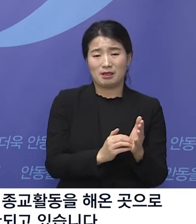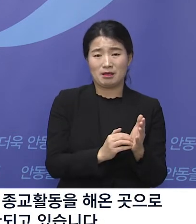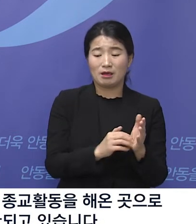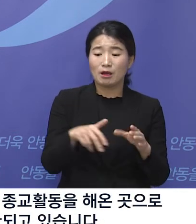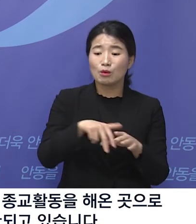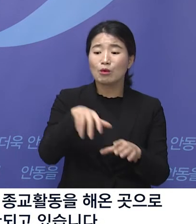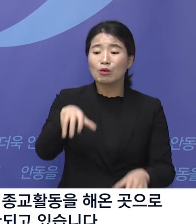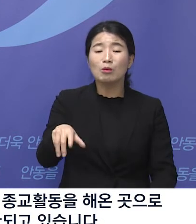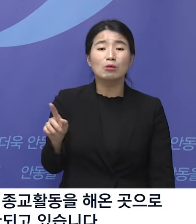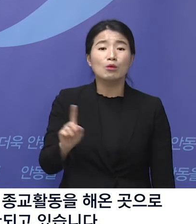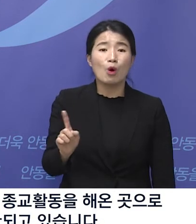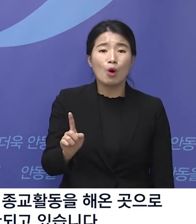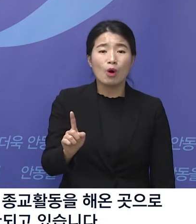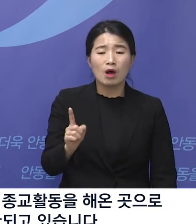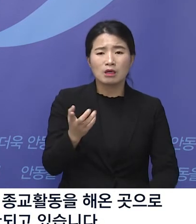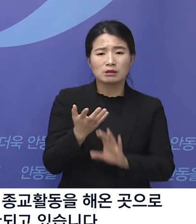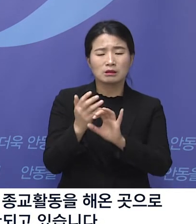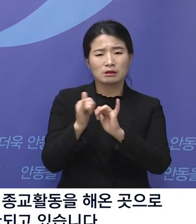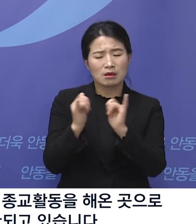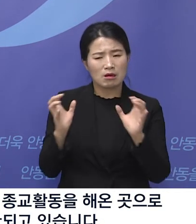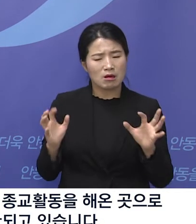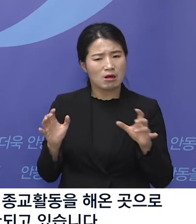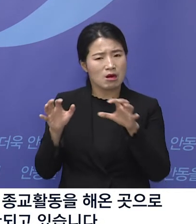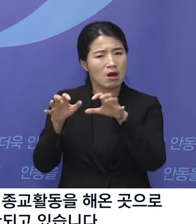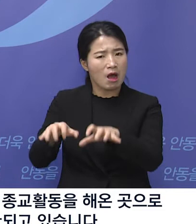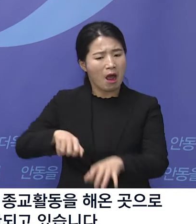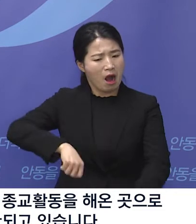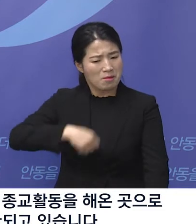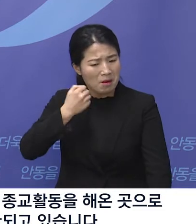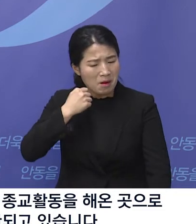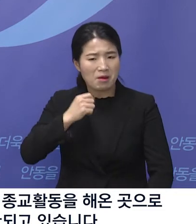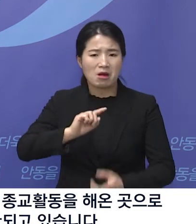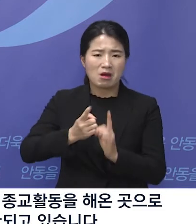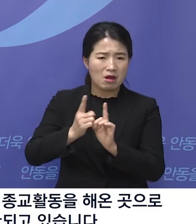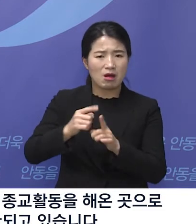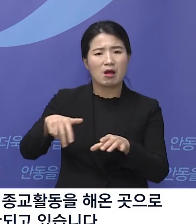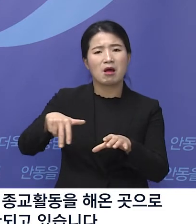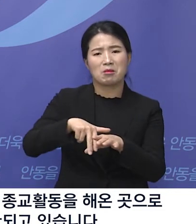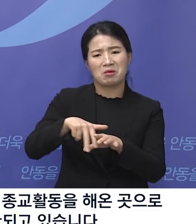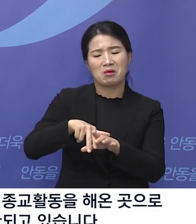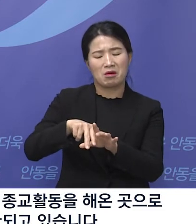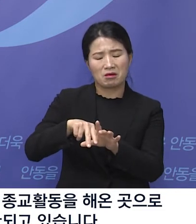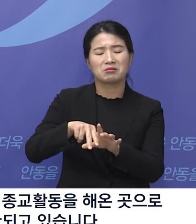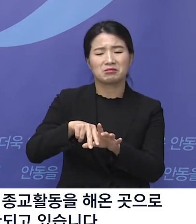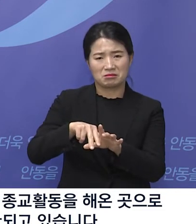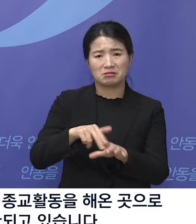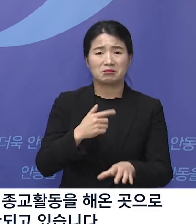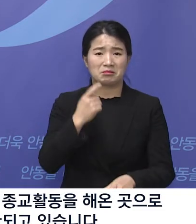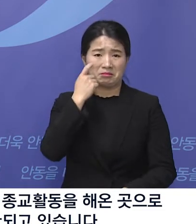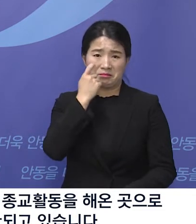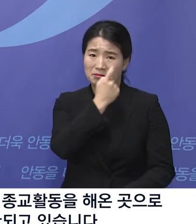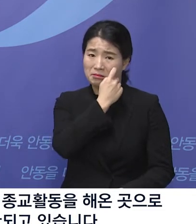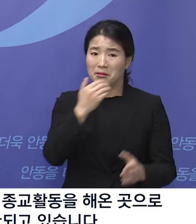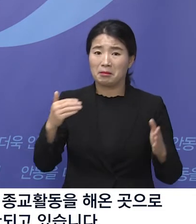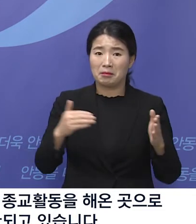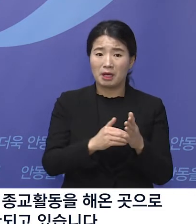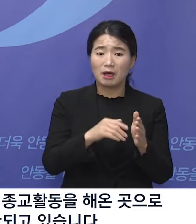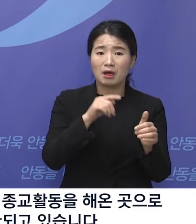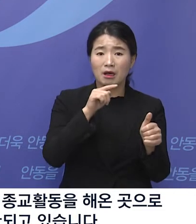정교시설은 다수가 모여 숙식하며 정교활동을 해온 것으로 알려져 있고 확진자는